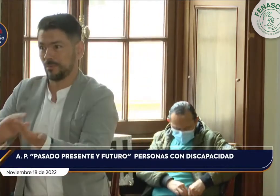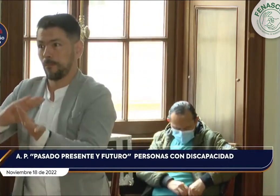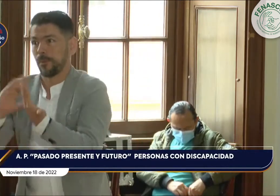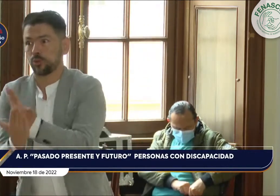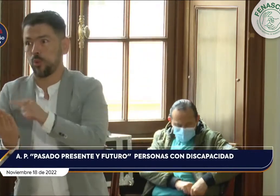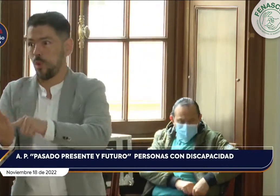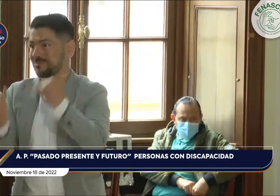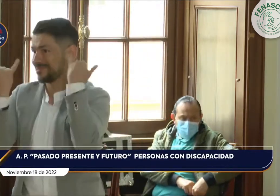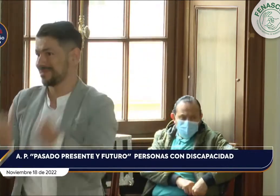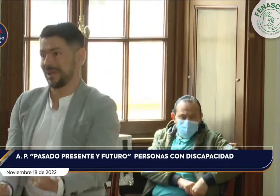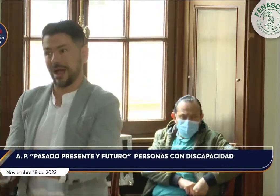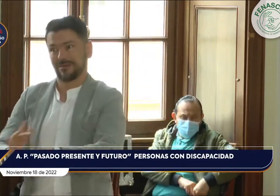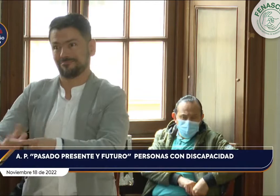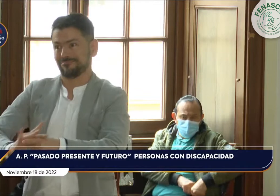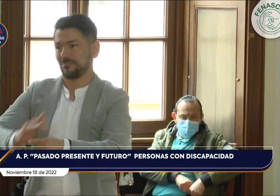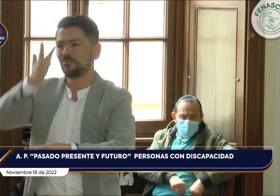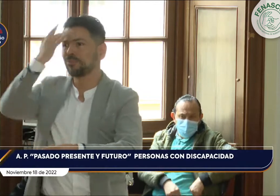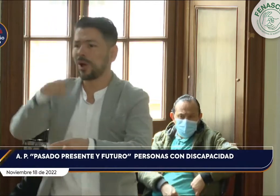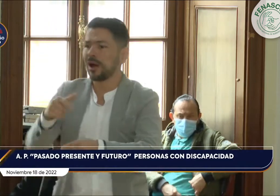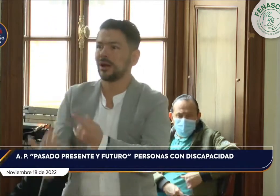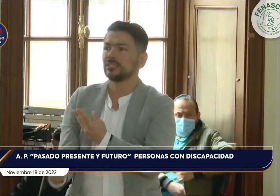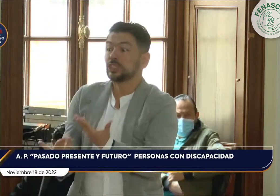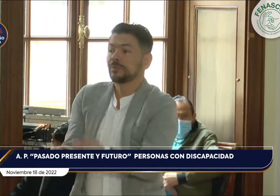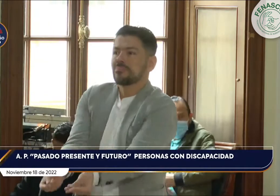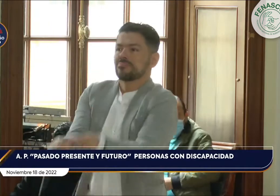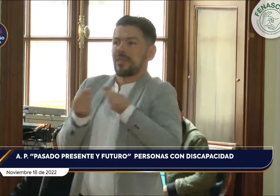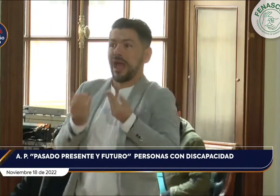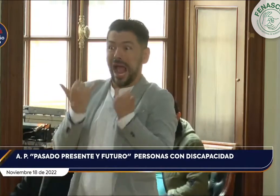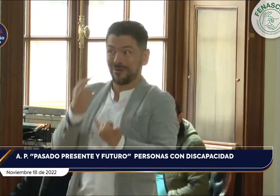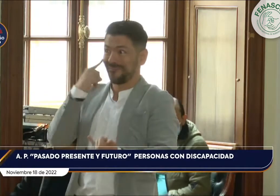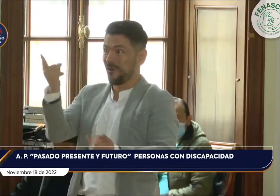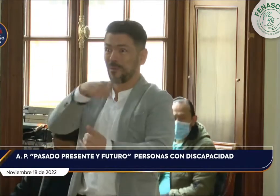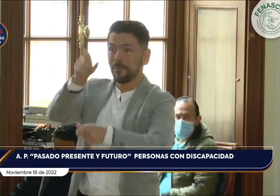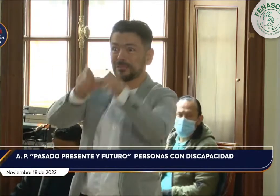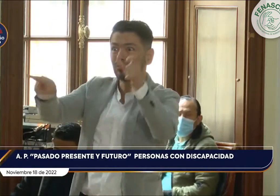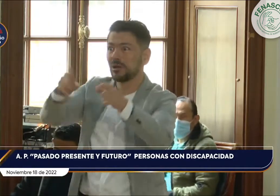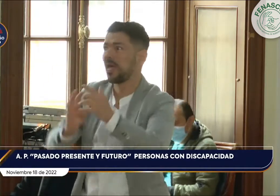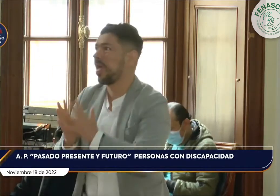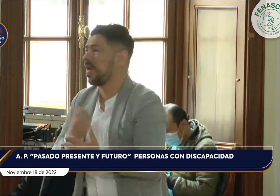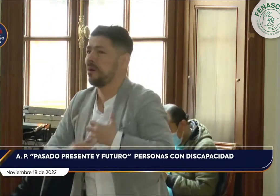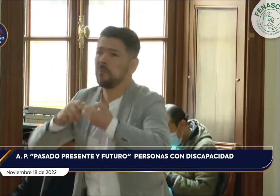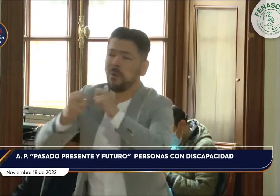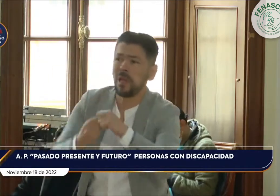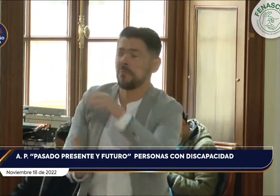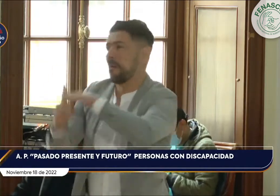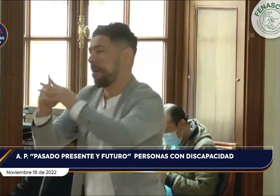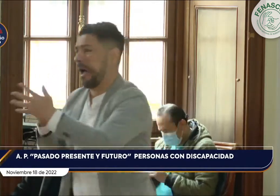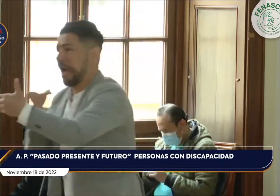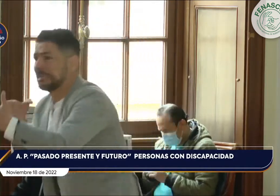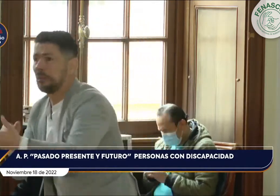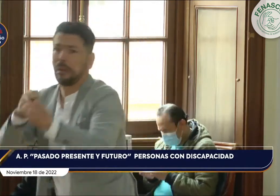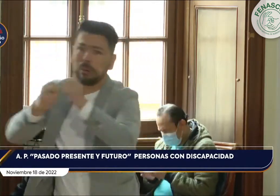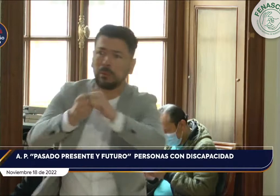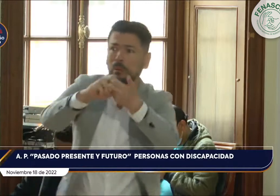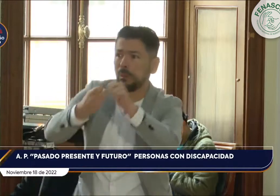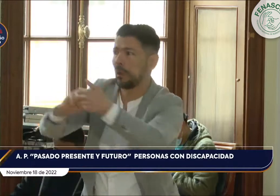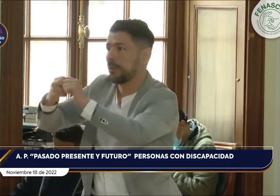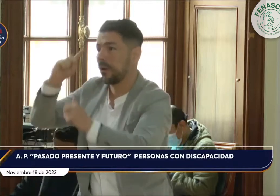regional. Esto es de gran importancia que se empiece a implementar y a construir el protocolo, porque es precisamente ante las situaciones que